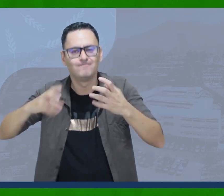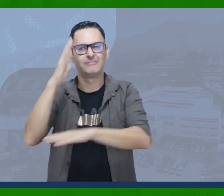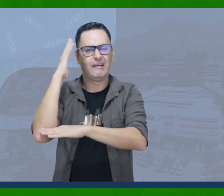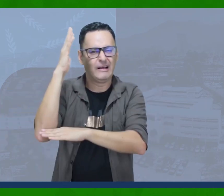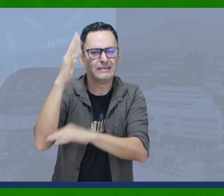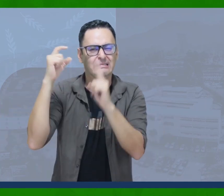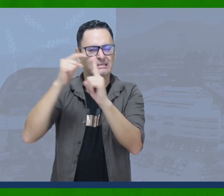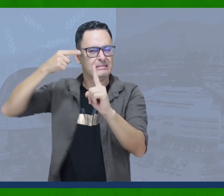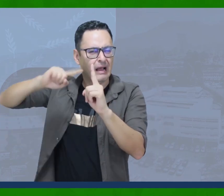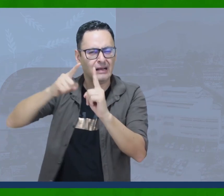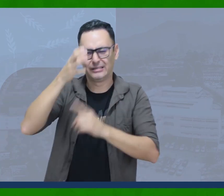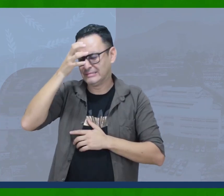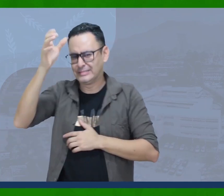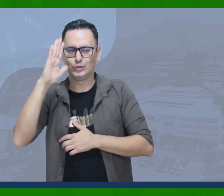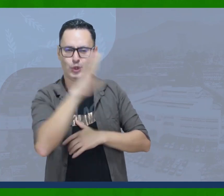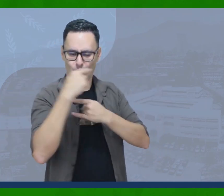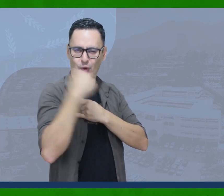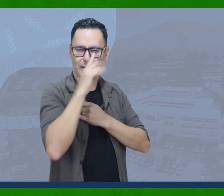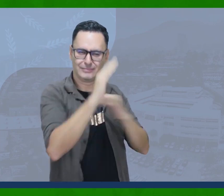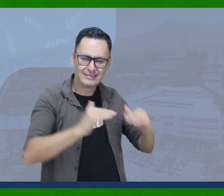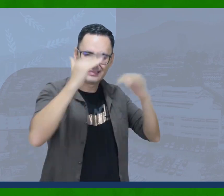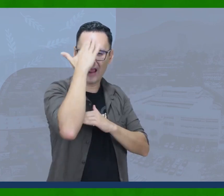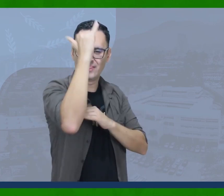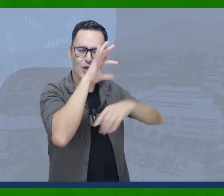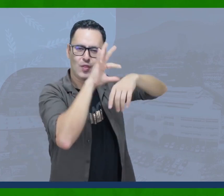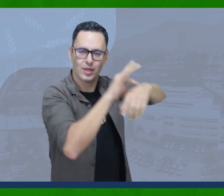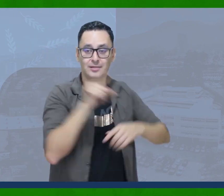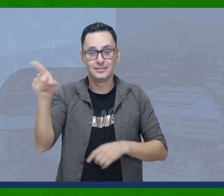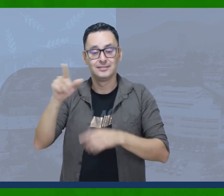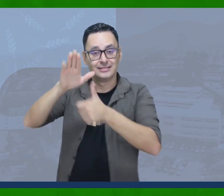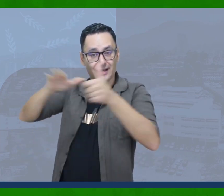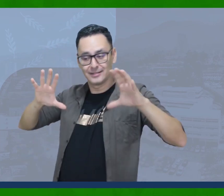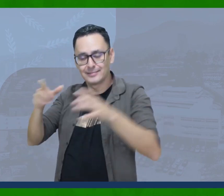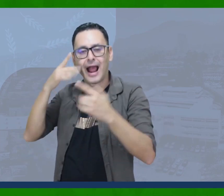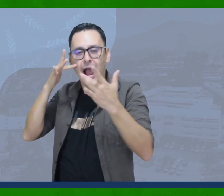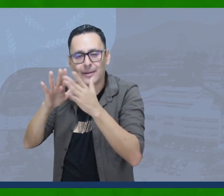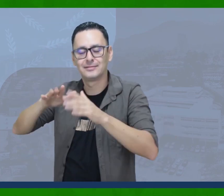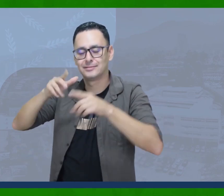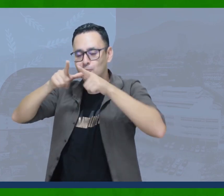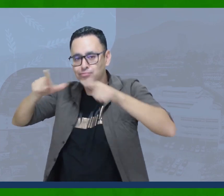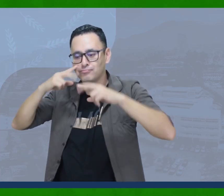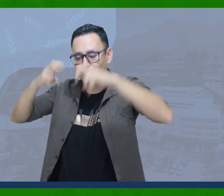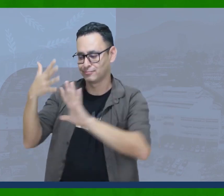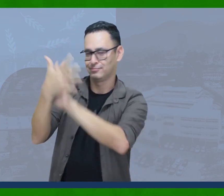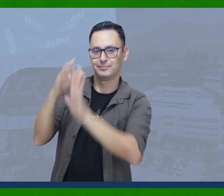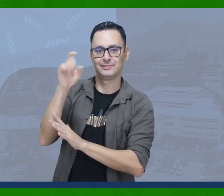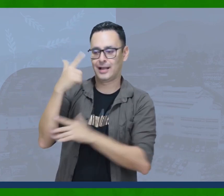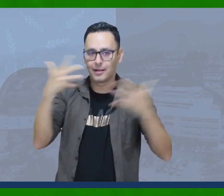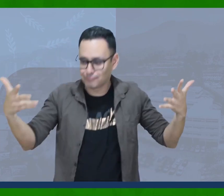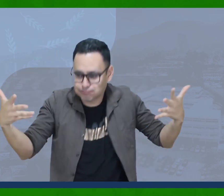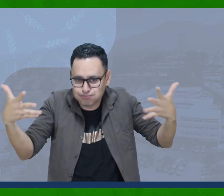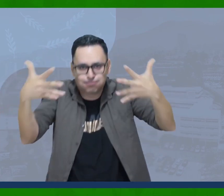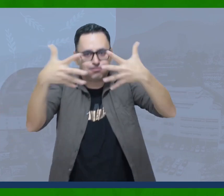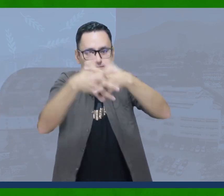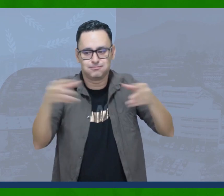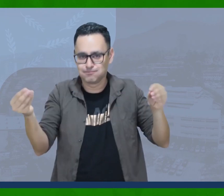focales, análisis de datos y elección de vocabulario, además de talleres, investigación, conceptualización de las palabras